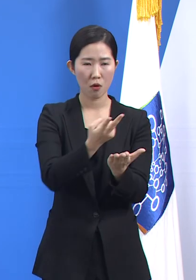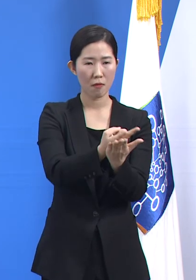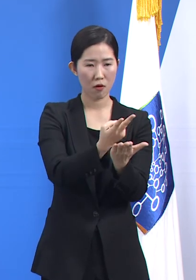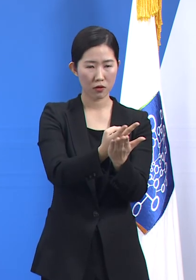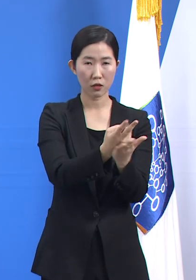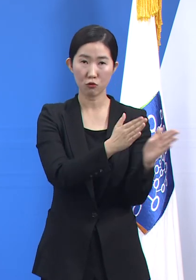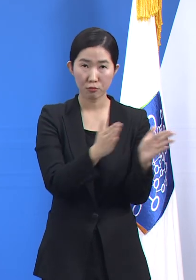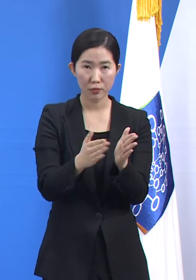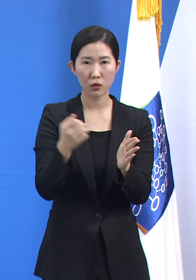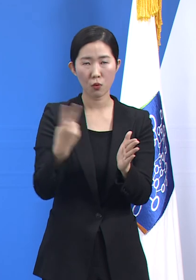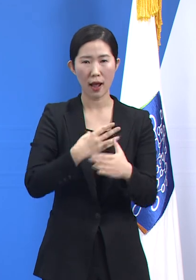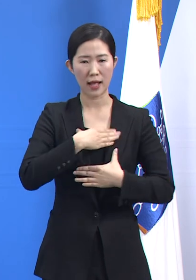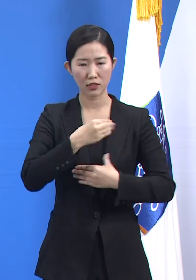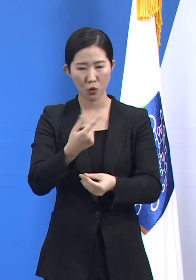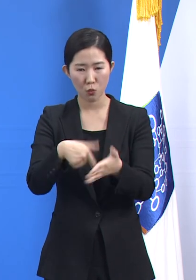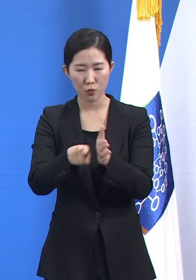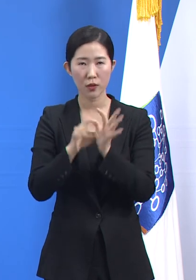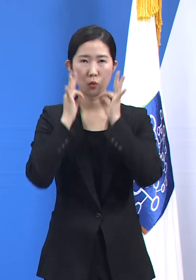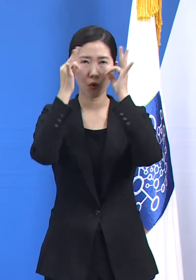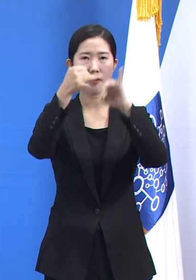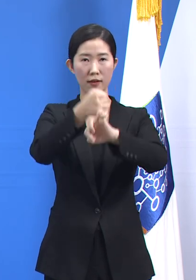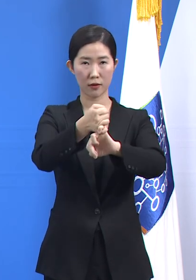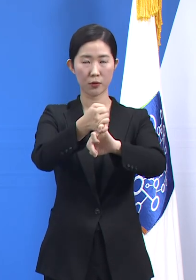케어에 최선을 다하겠습니다. 고맙습니다.